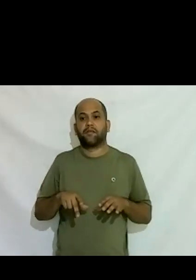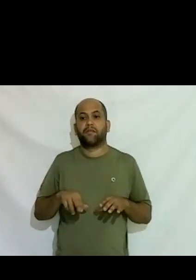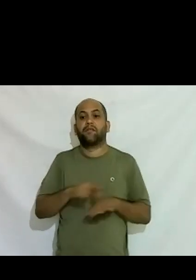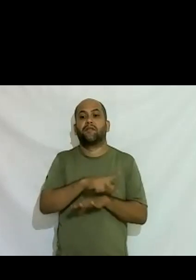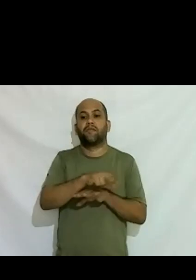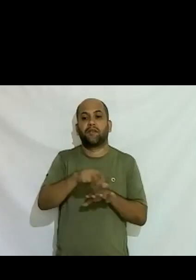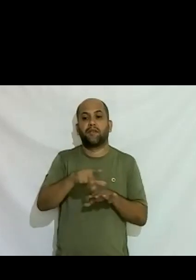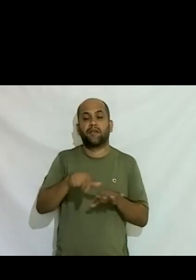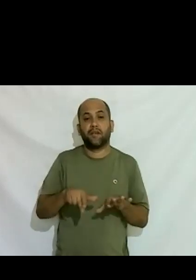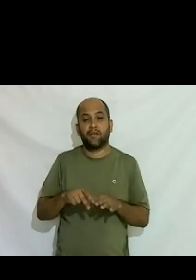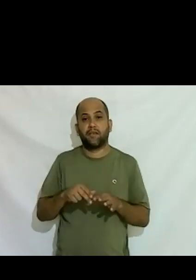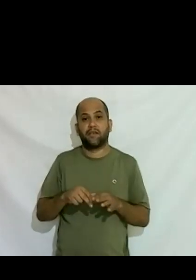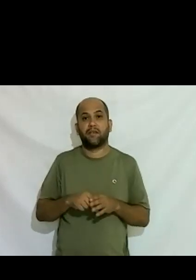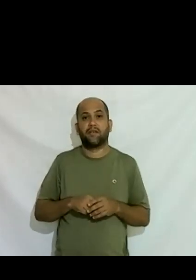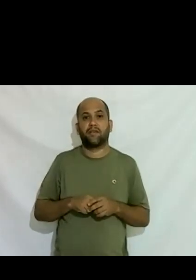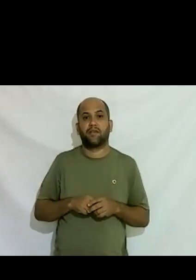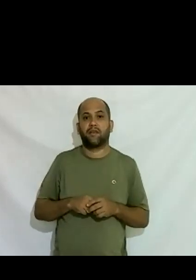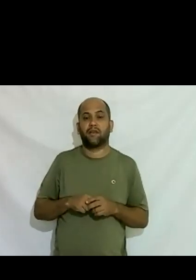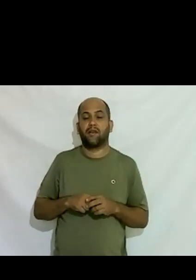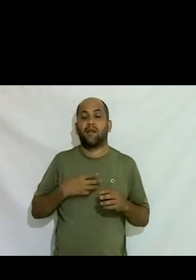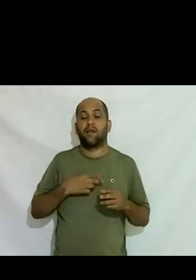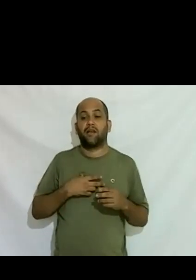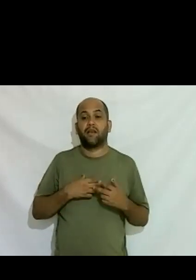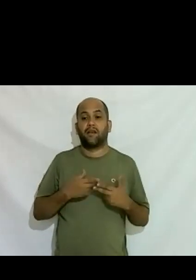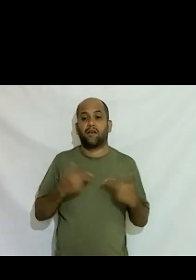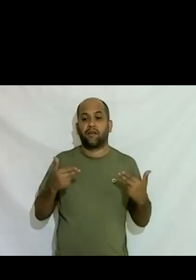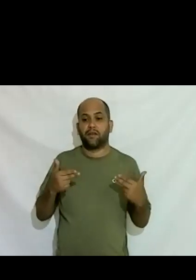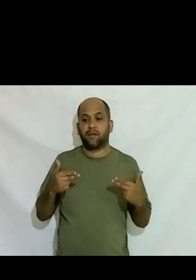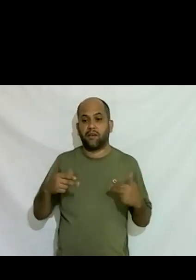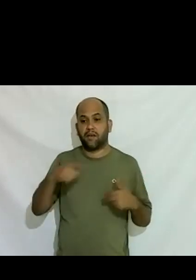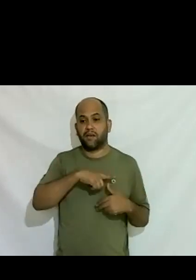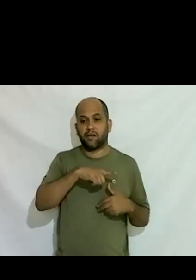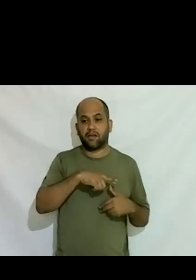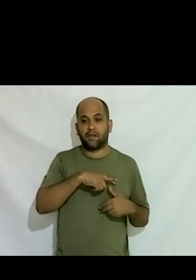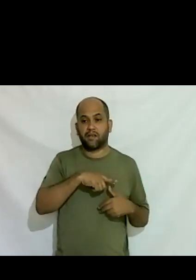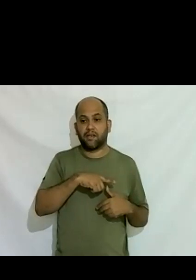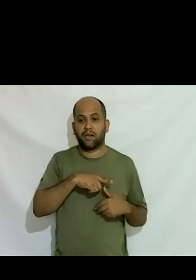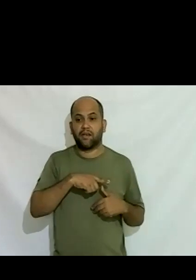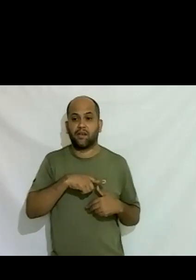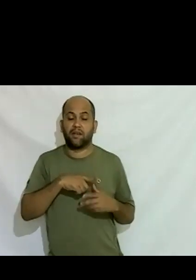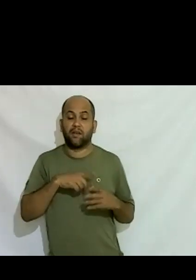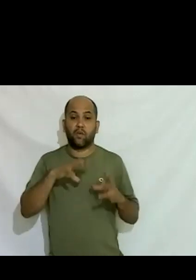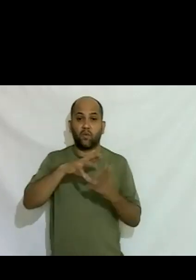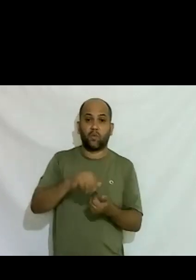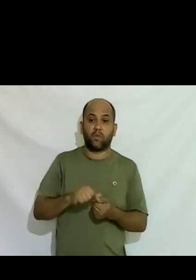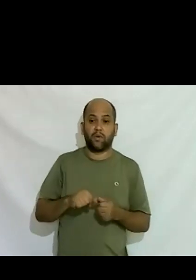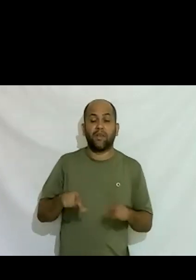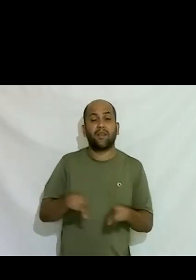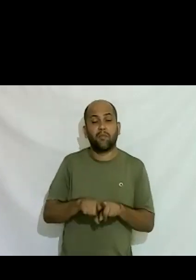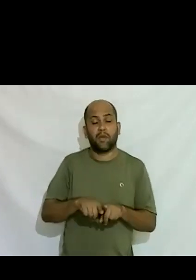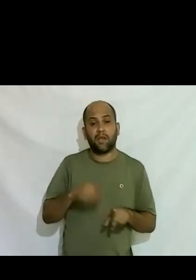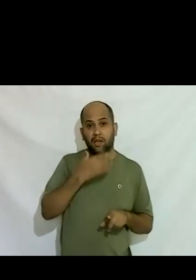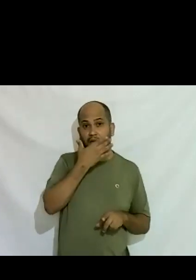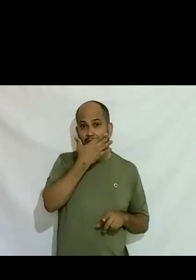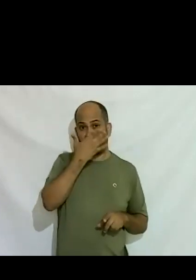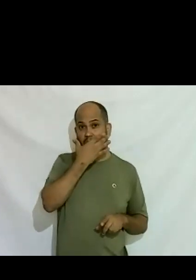é algo que está é em todo o mundo né inclusive o homem branco ele faz parte da